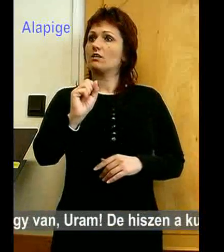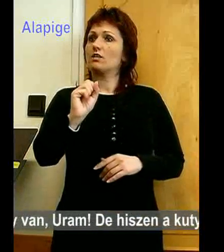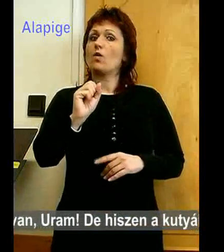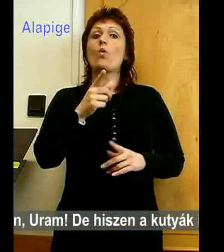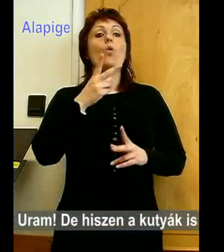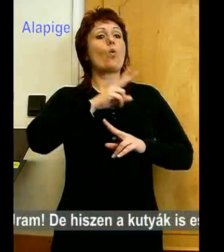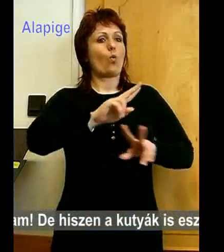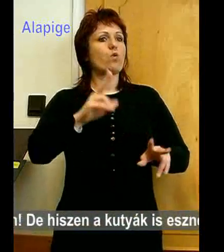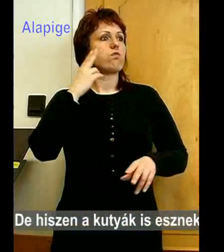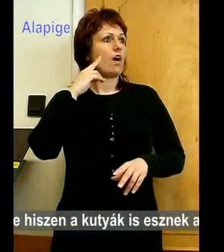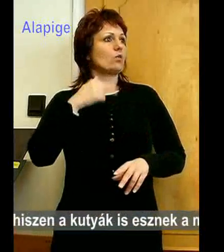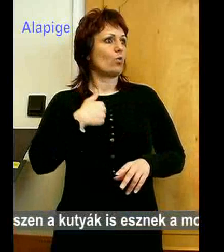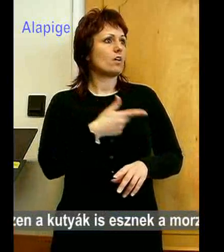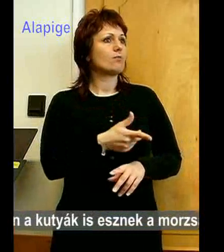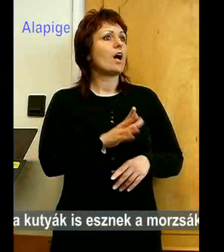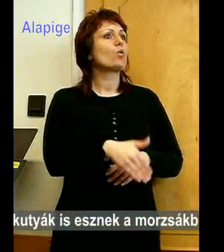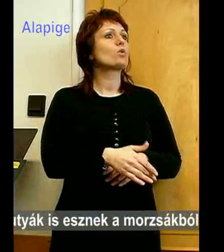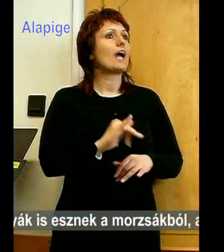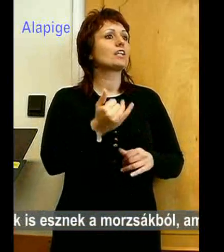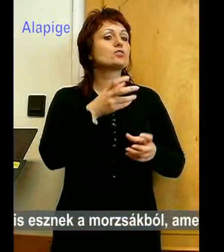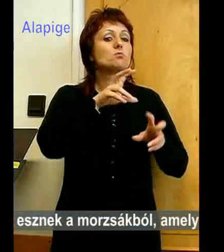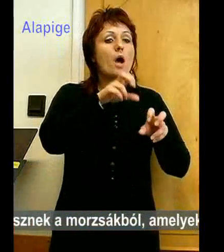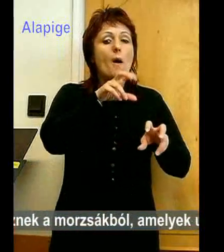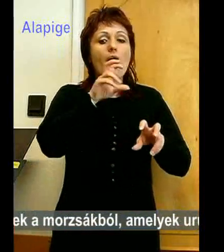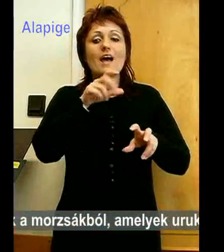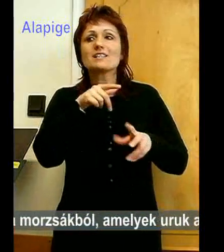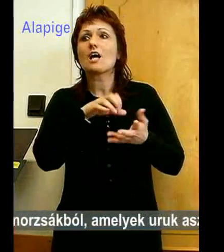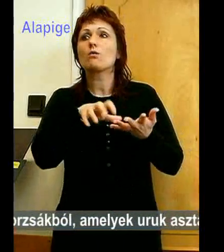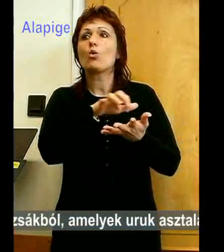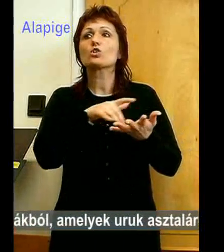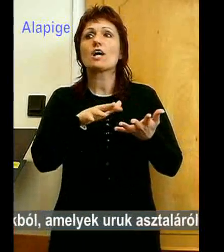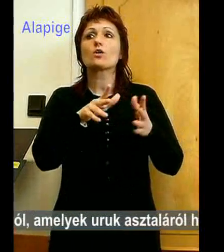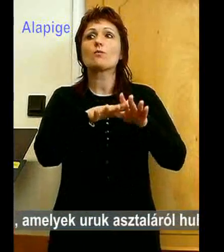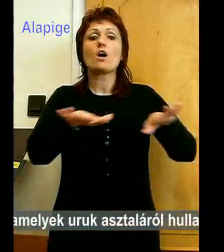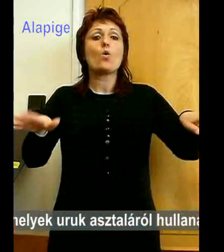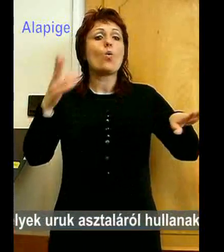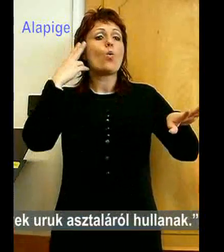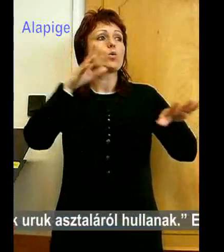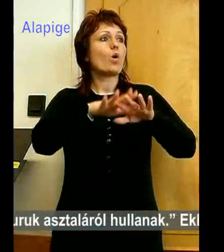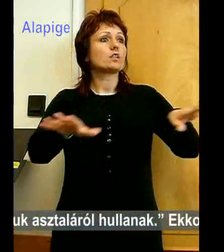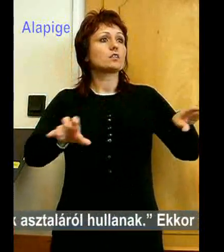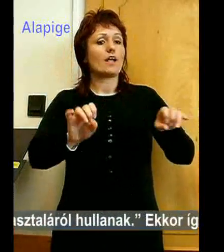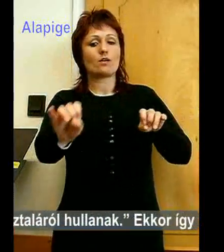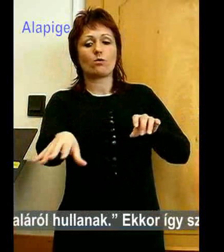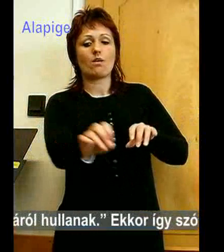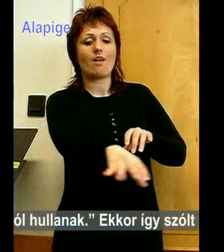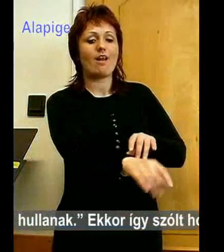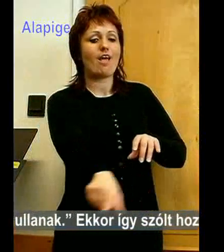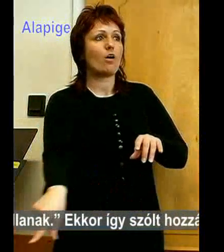hiszen a kutyák is esznek a morzsákból, amit pulk asztaláról hullanak. Ekkor így szólt hozzá